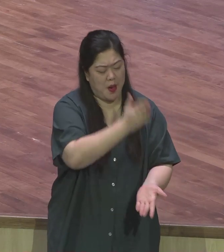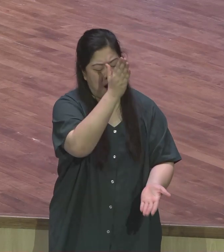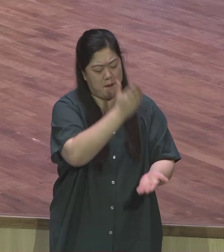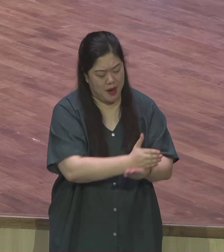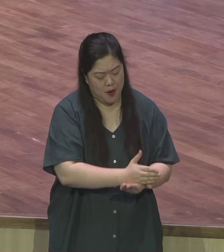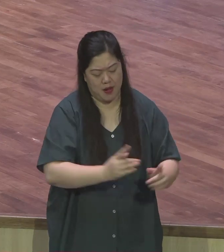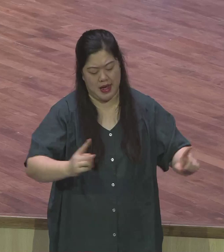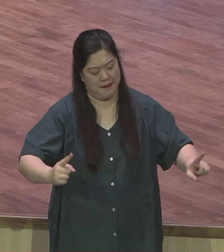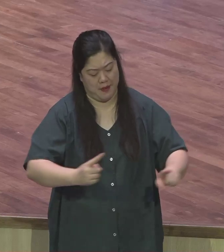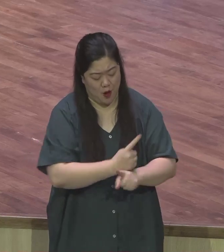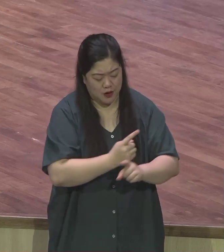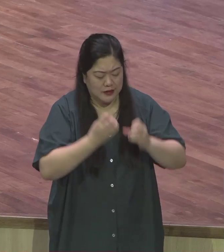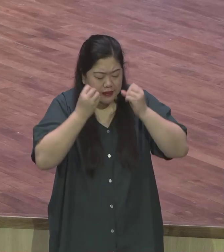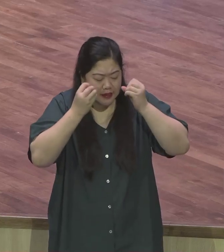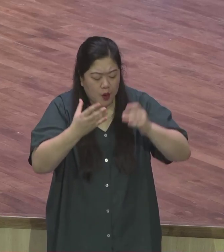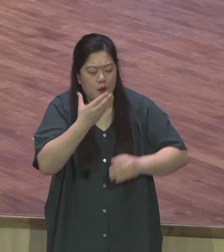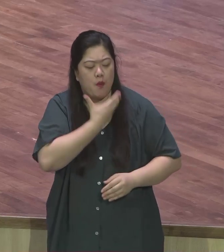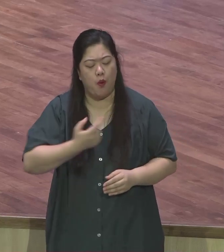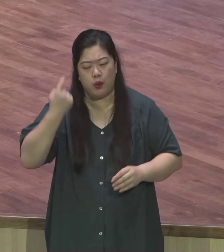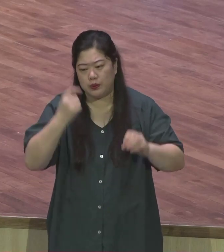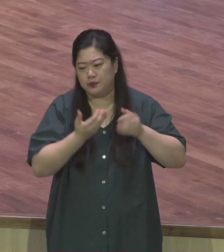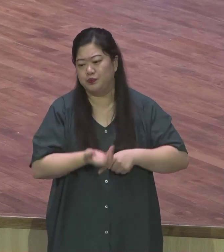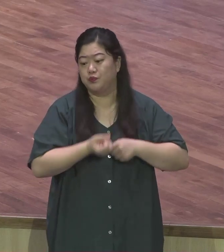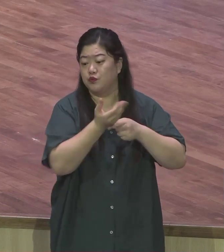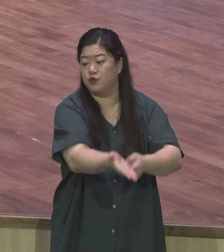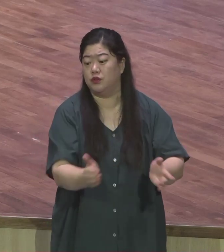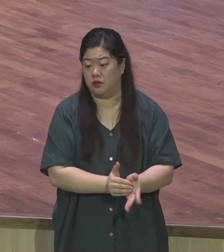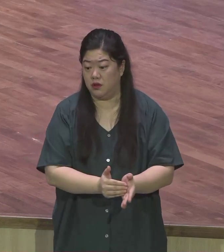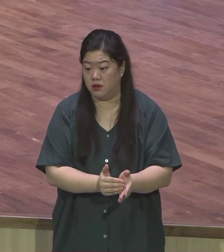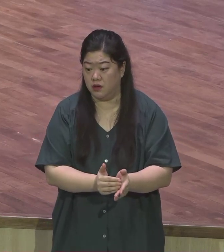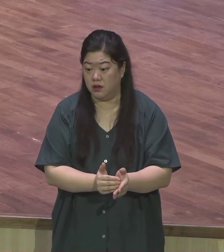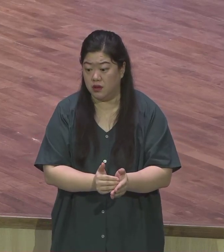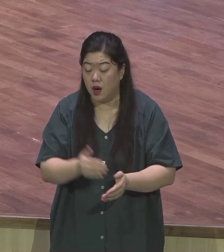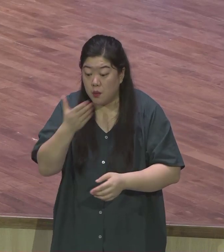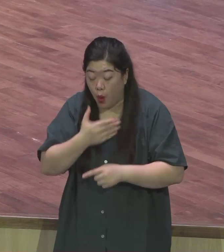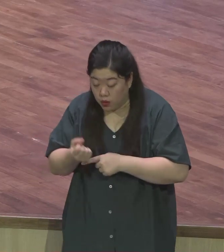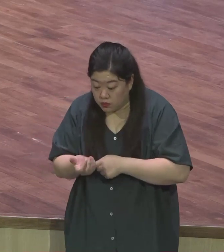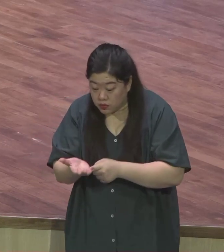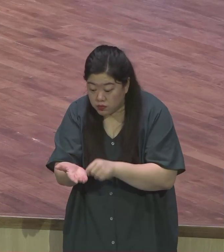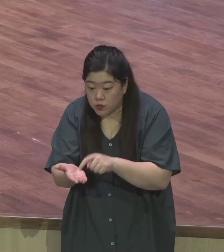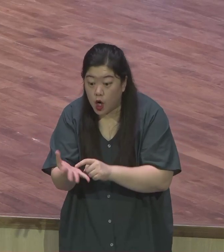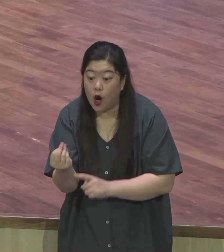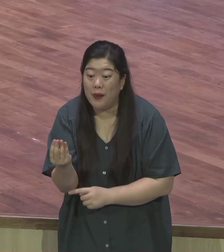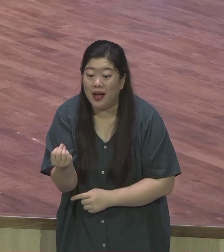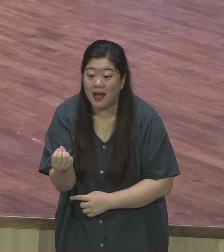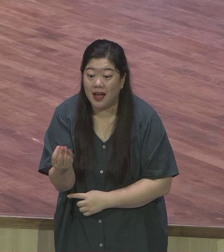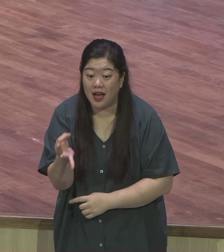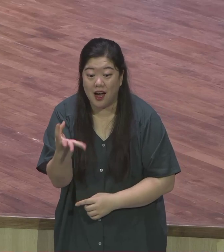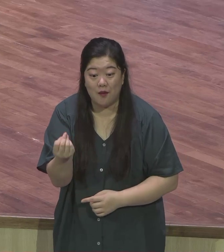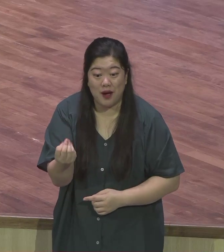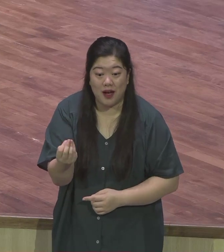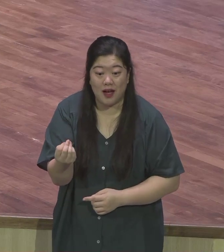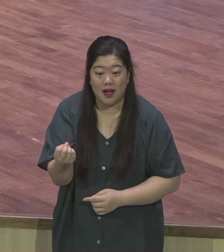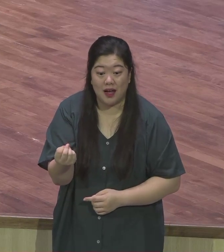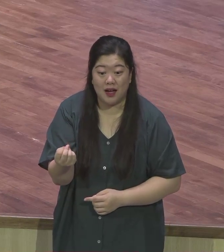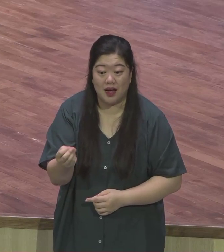우리에게 구원을 선물로 거저 은혜로 주신 것입니다 저희가 2주 전에 천러역정을